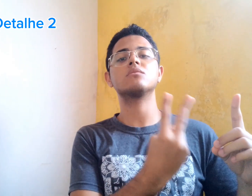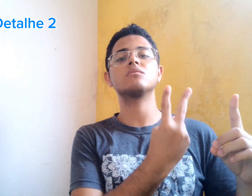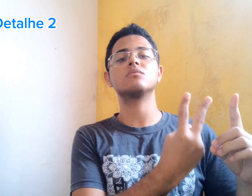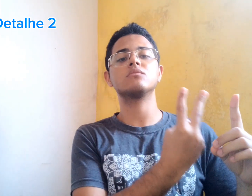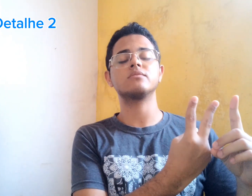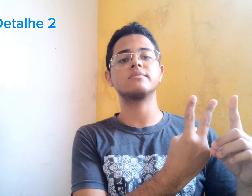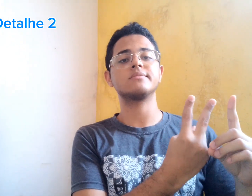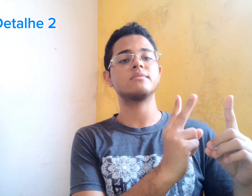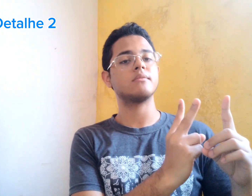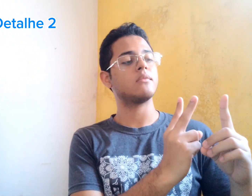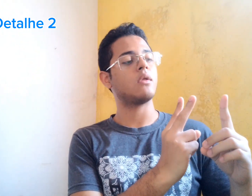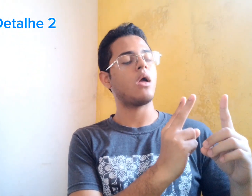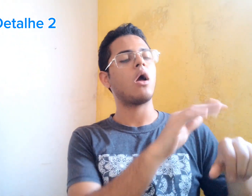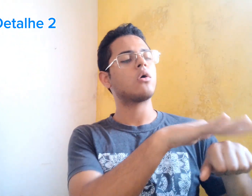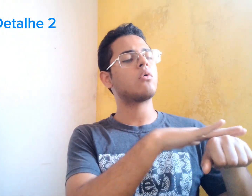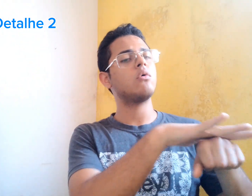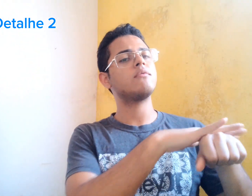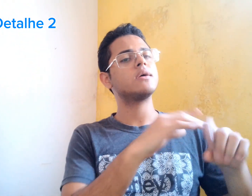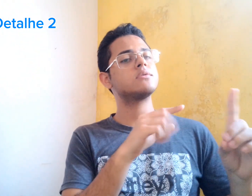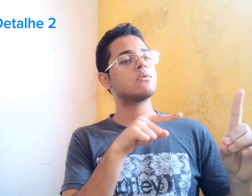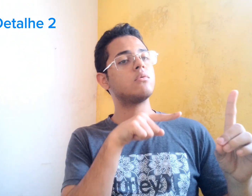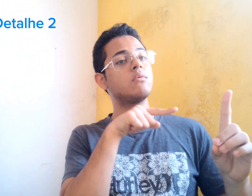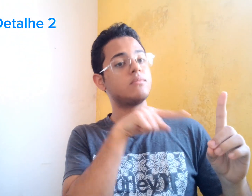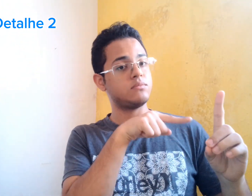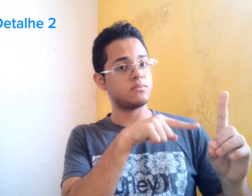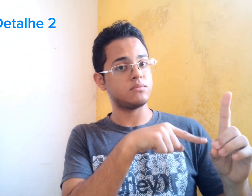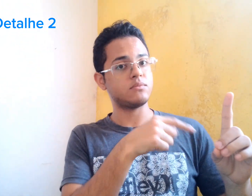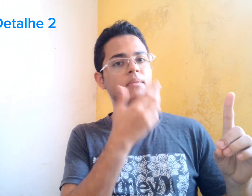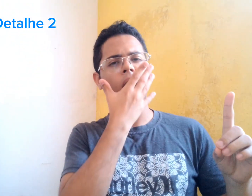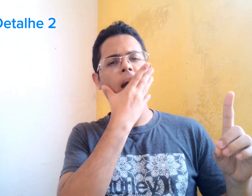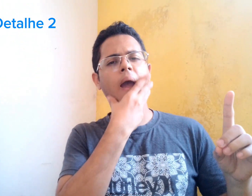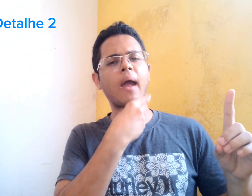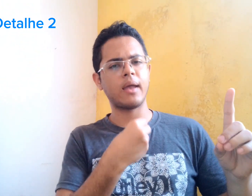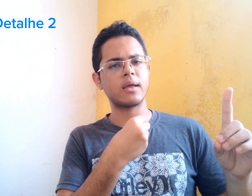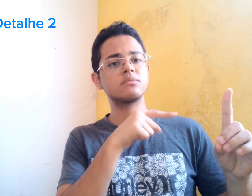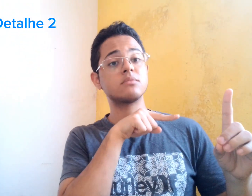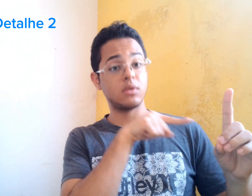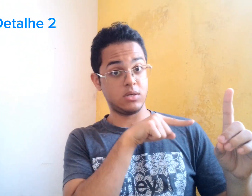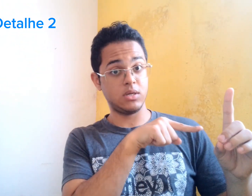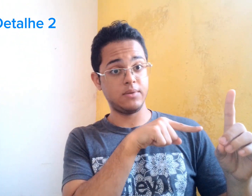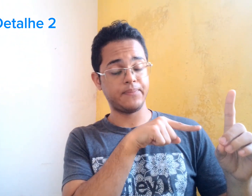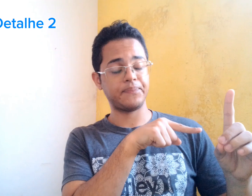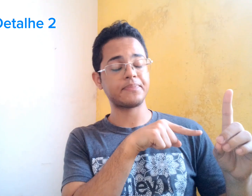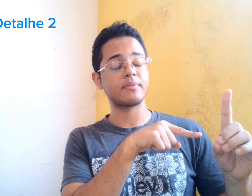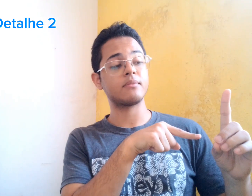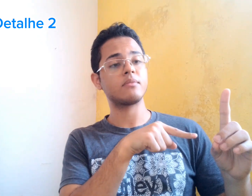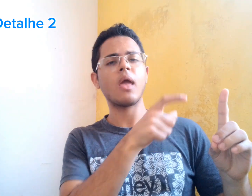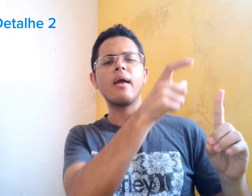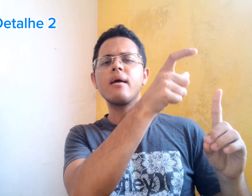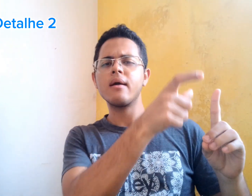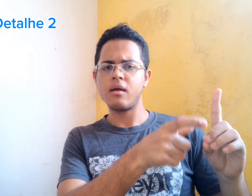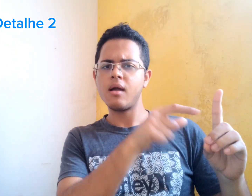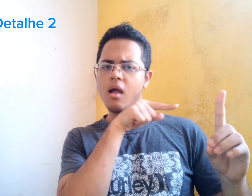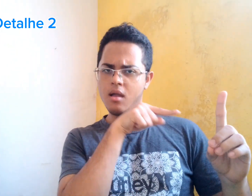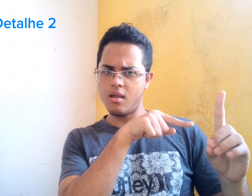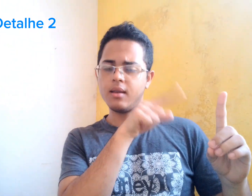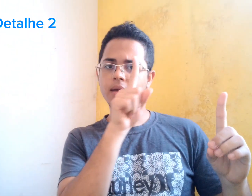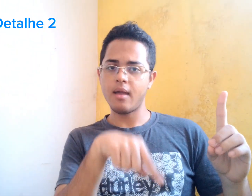conversar com um homem que é